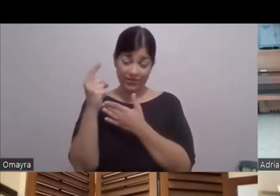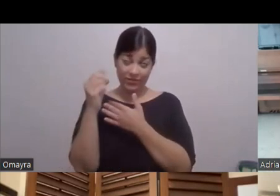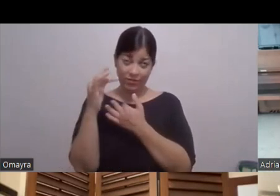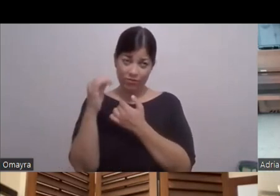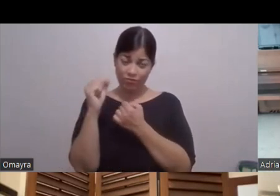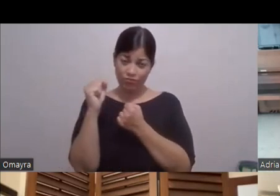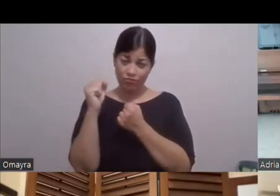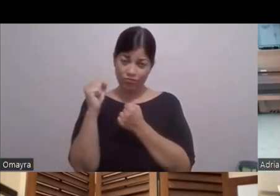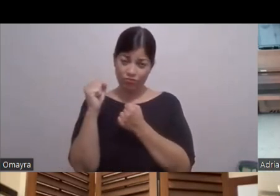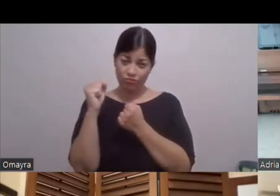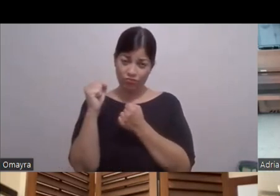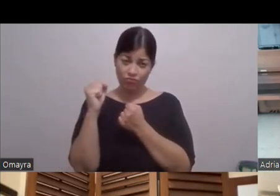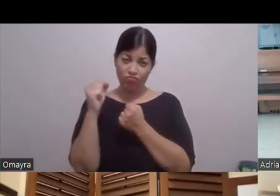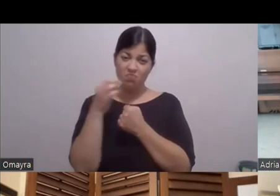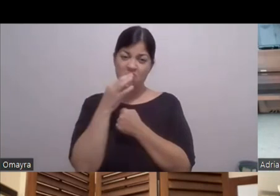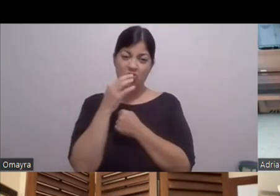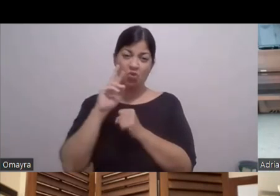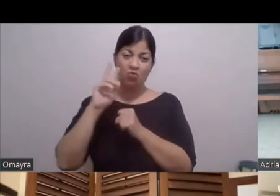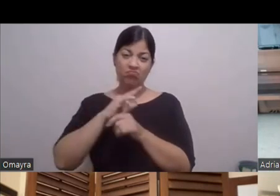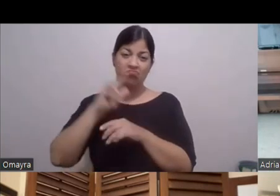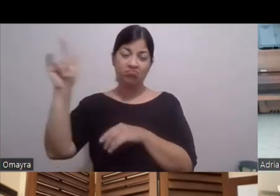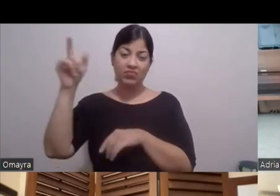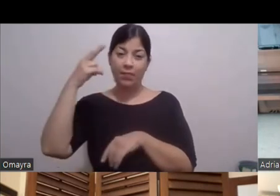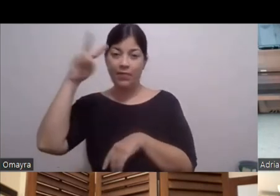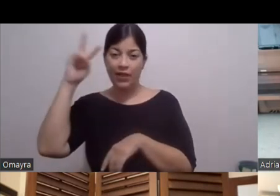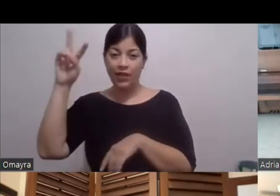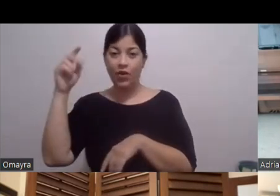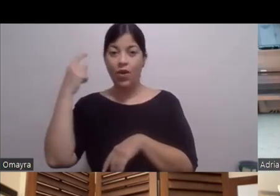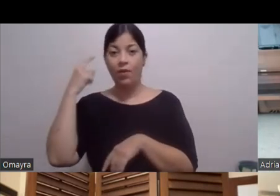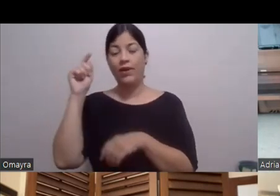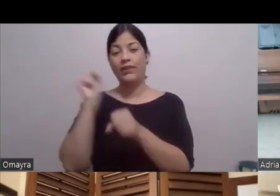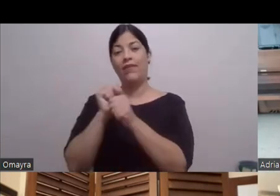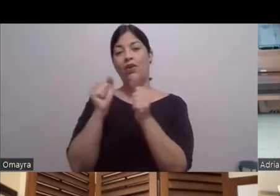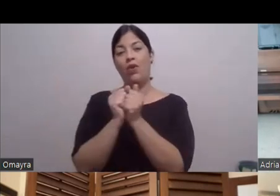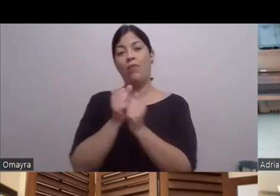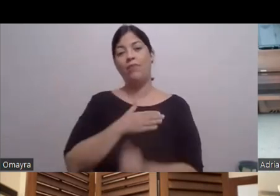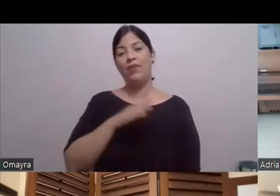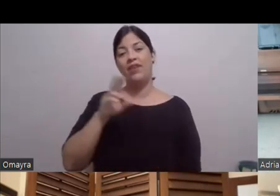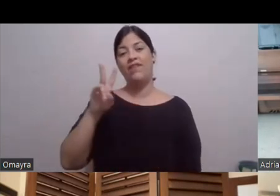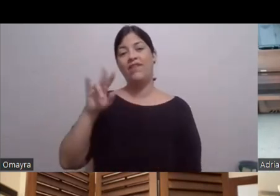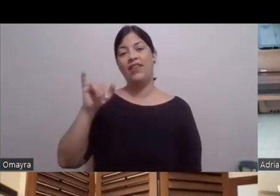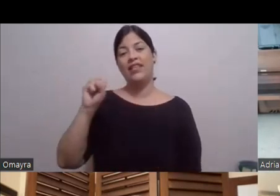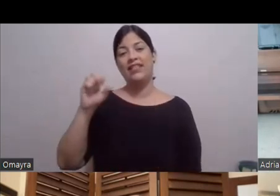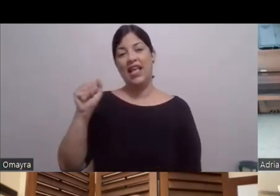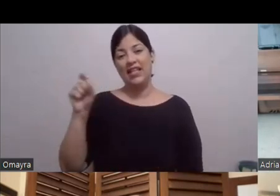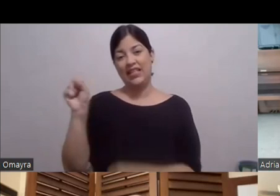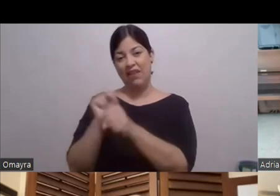Sí Tengo que ir próximamente Porque tengo que Trabajo Con mi Con mi visa De trabajo Pero lo que voy a hacer Una semana nada más Y voy a Voy